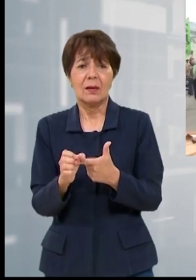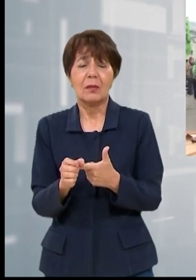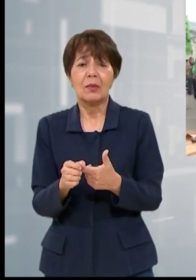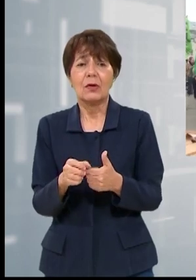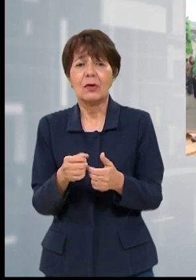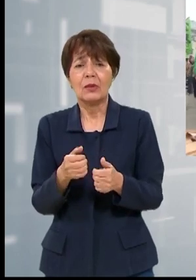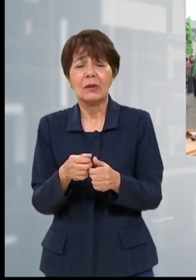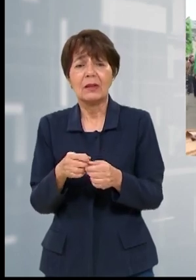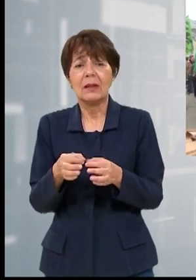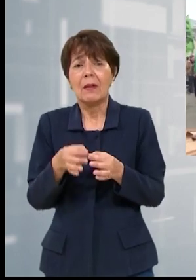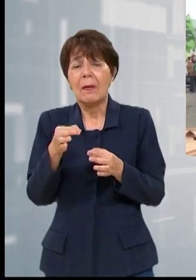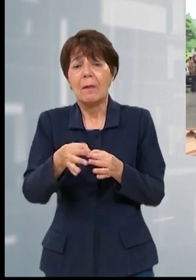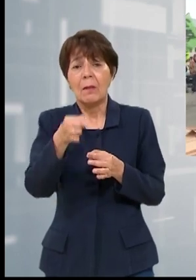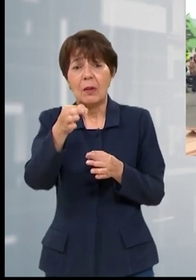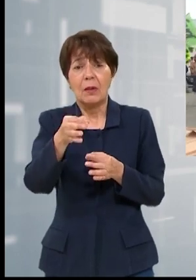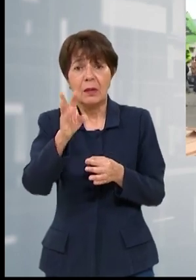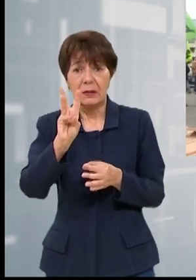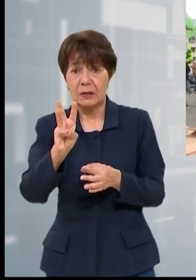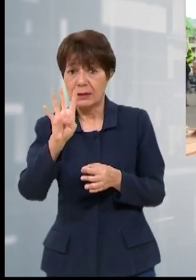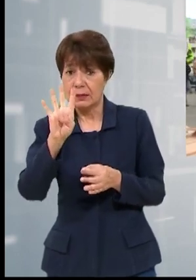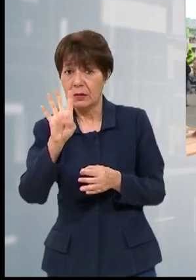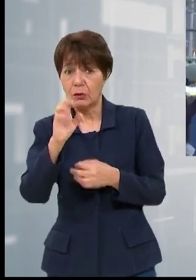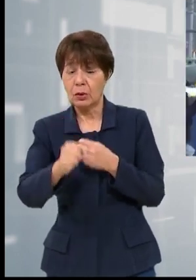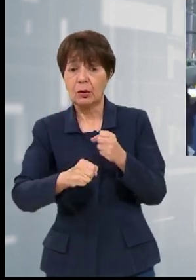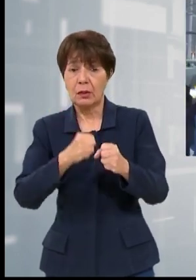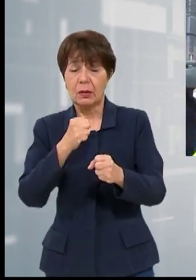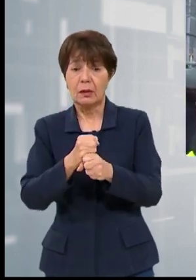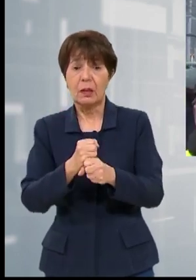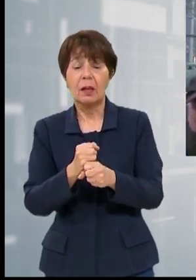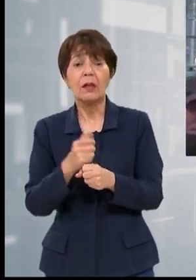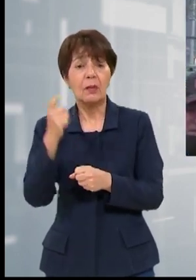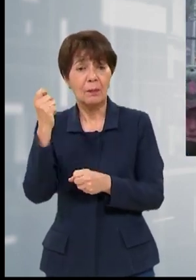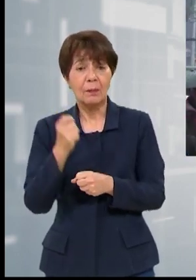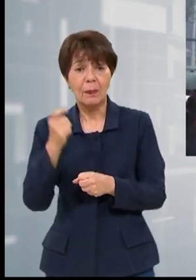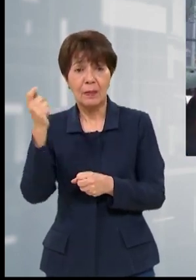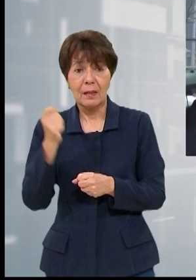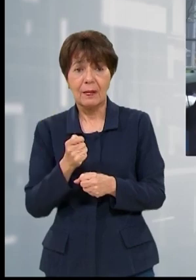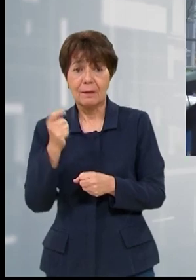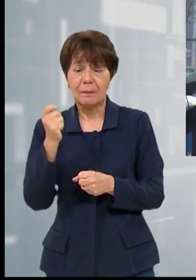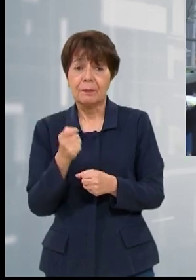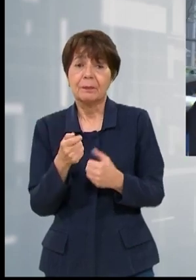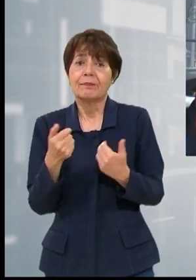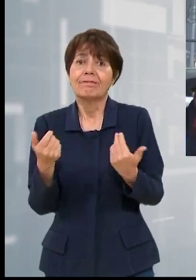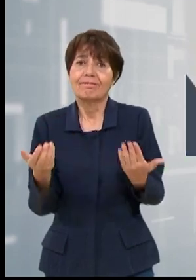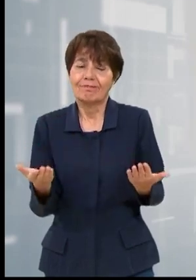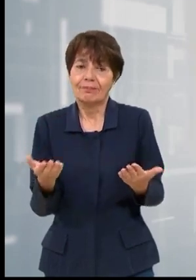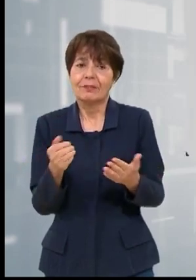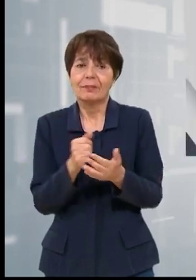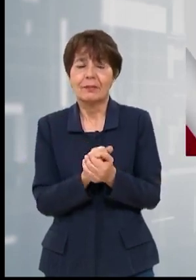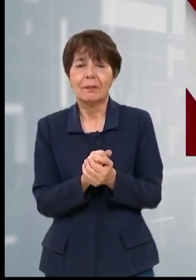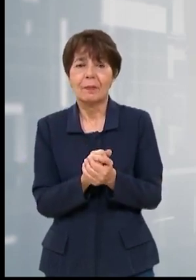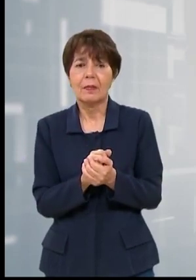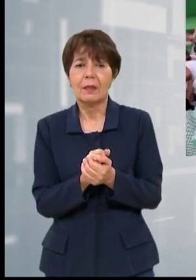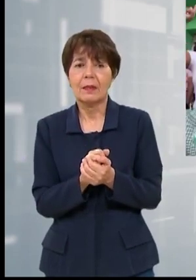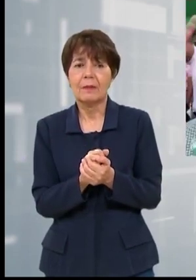jubilación a 64 años que ponen a prueba el crédito político del presidente Emmanuel Macron.